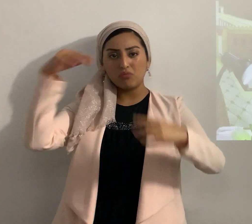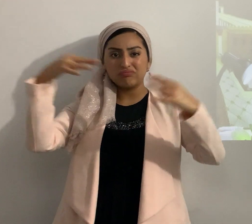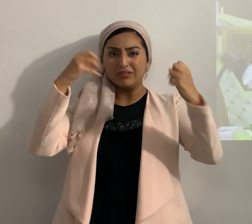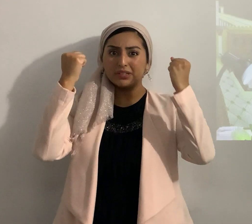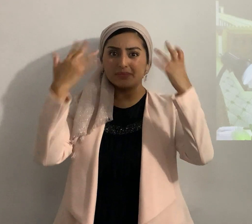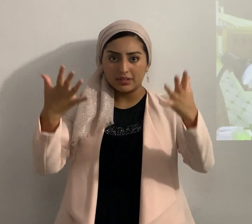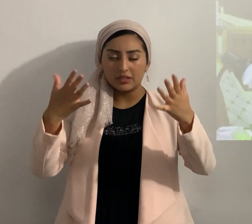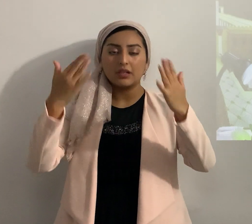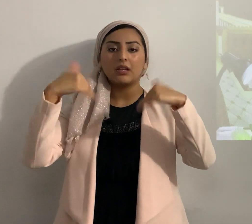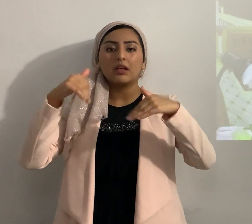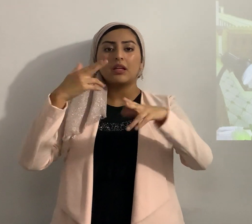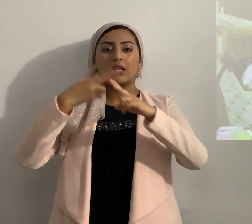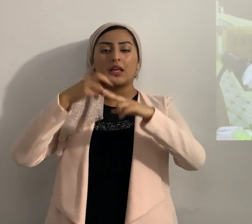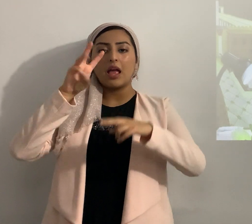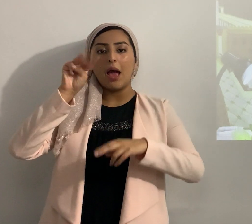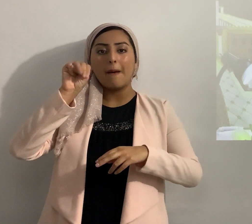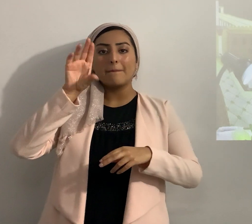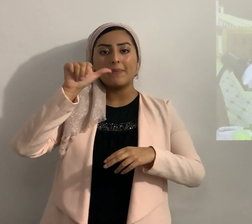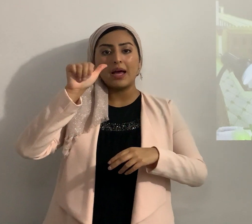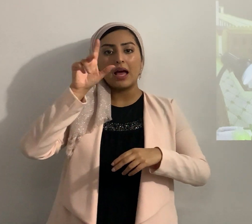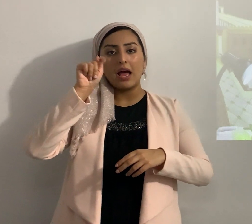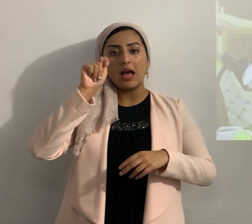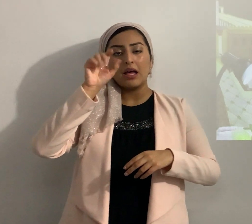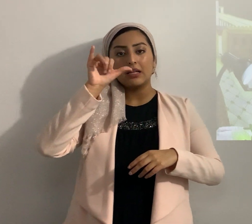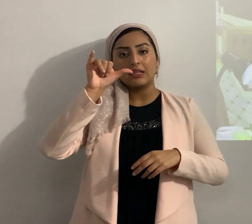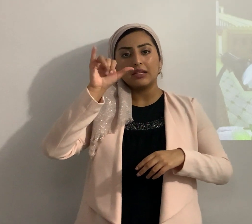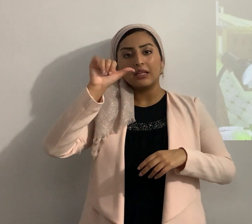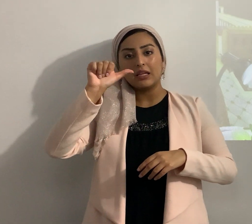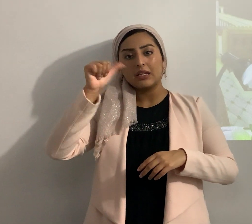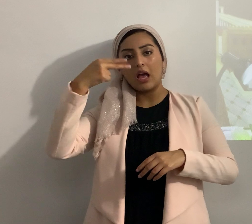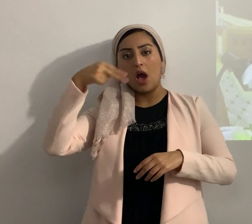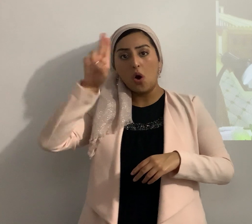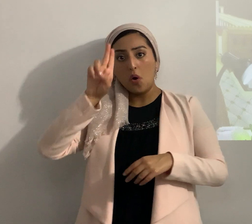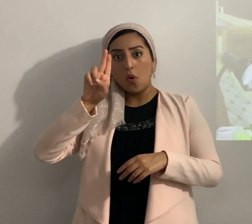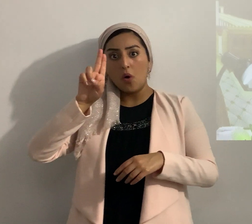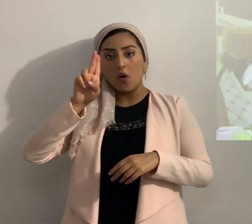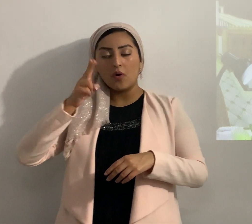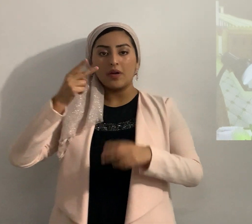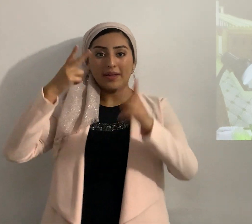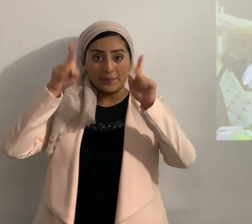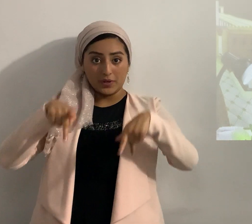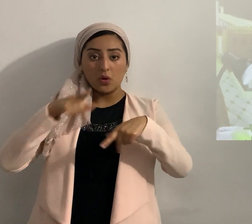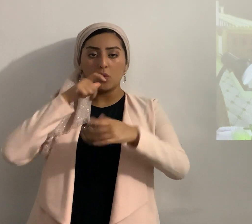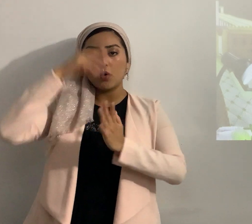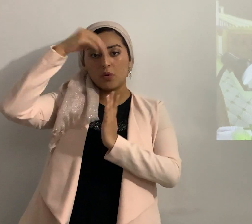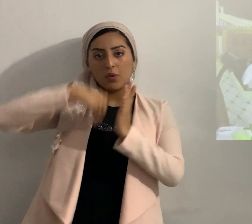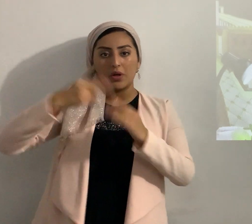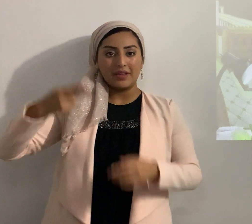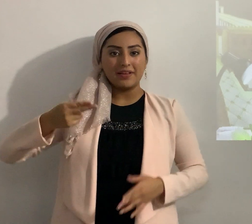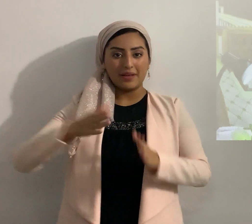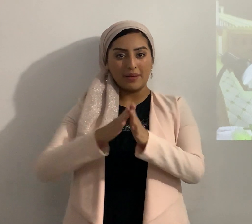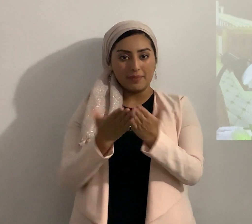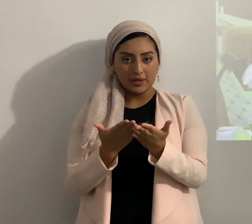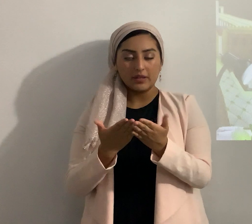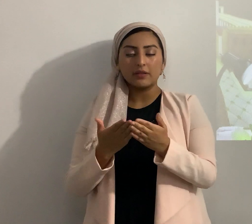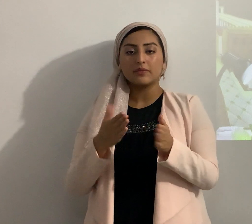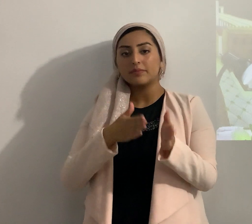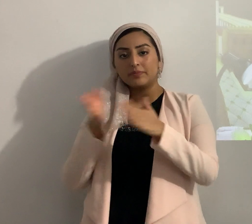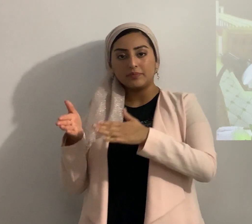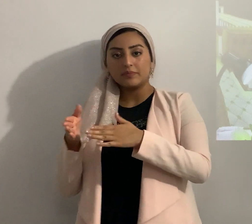Matiyahu que realmente no me estoy refiriendo a Mateo el del Evangelio sino al discípulo de Yahshua sino a Flavio Josefo